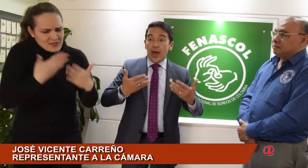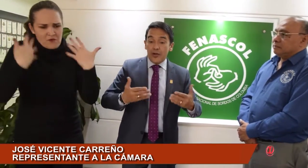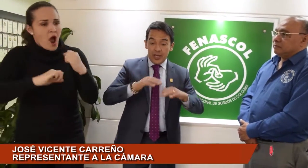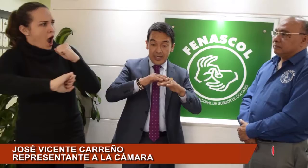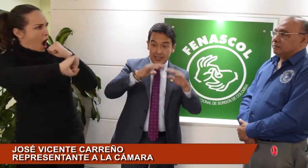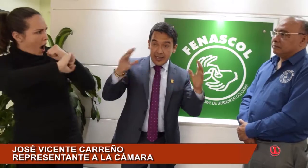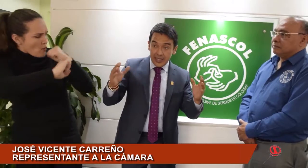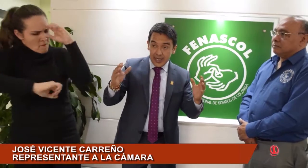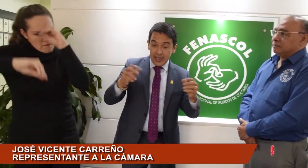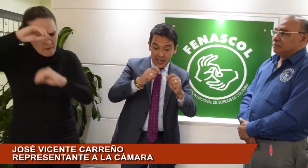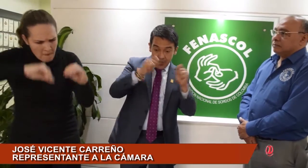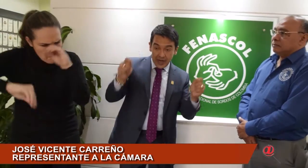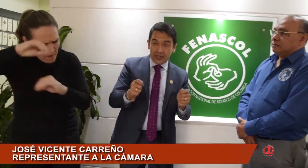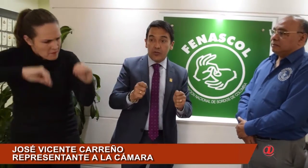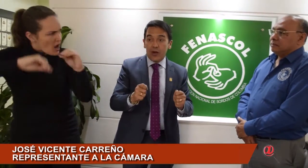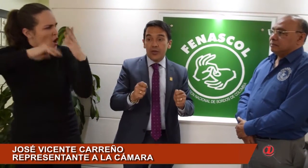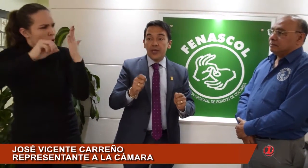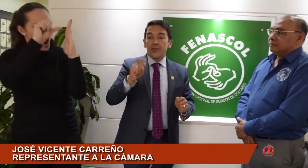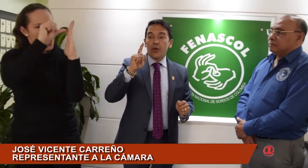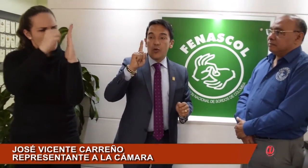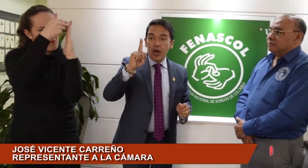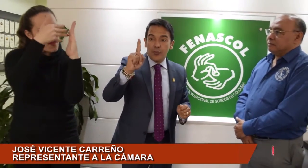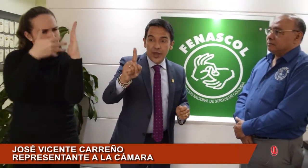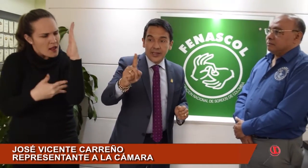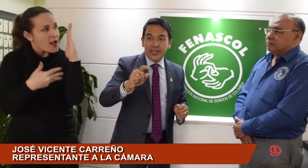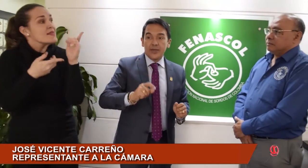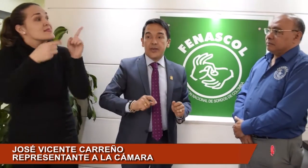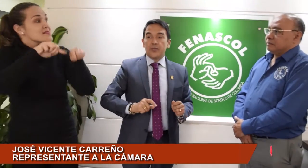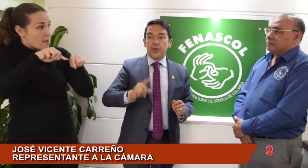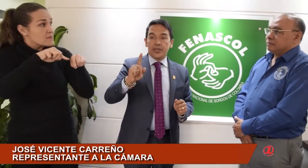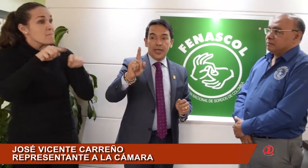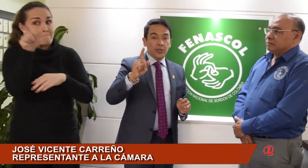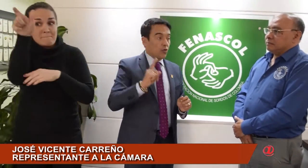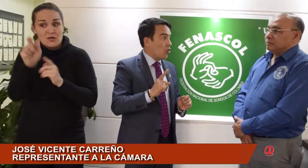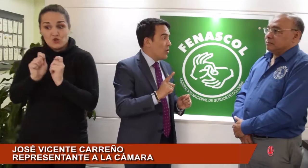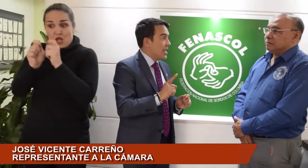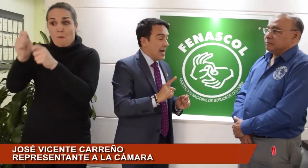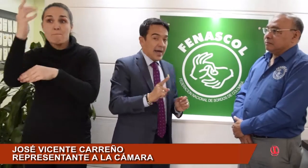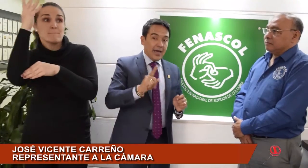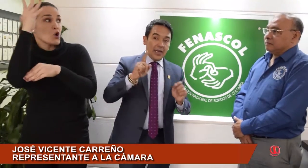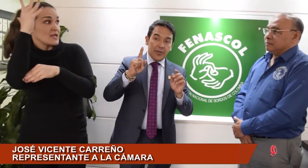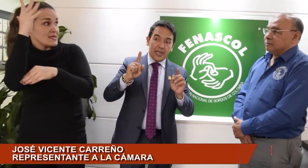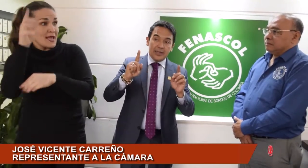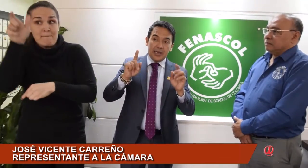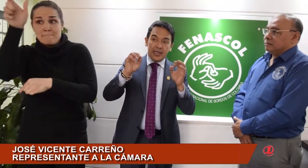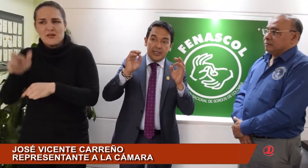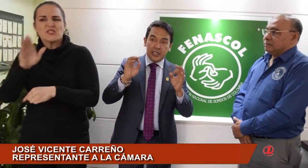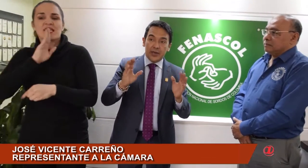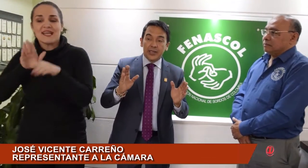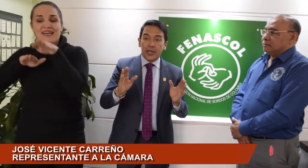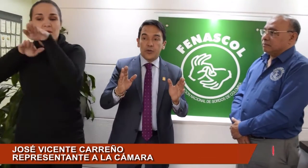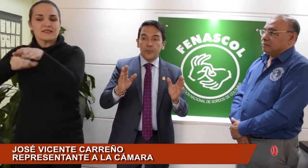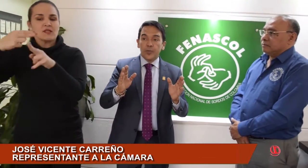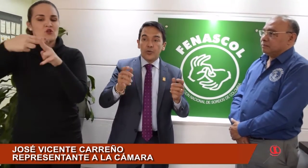me ayudaron a armar el articulado, pero al ponente también, al ponente le tocó al representante